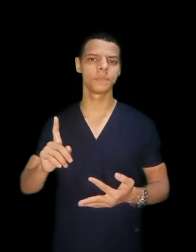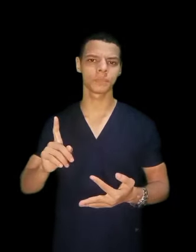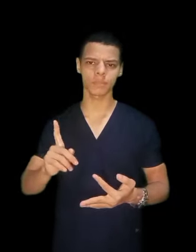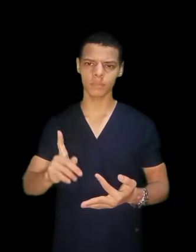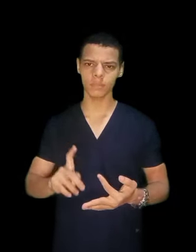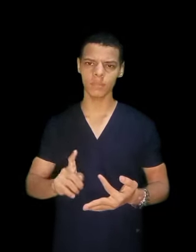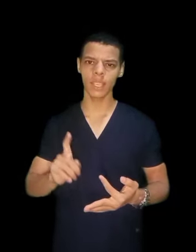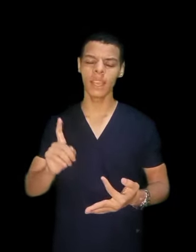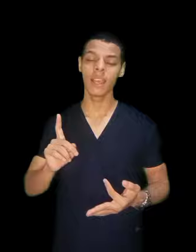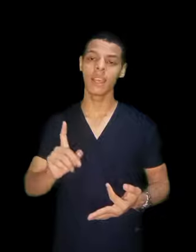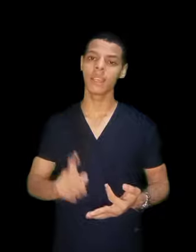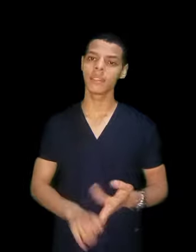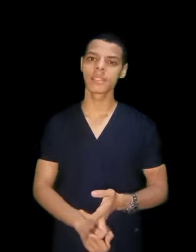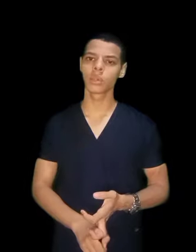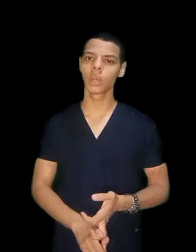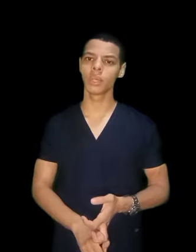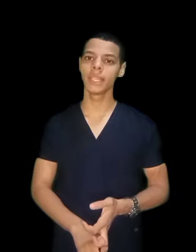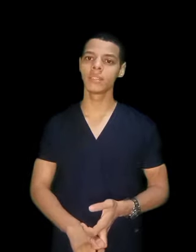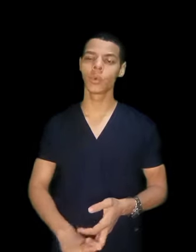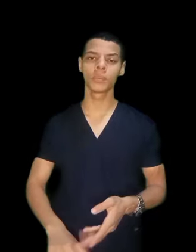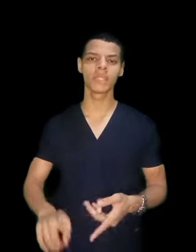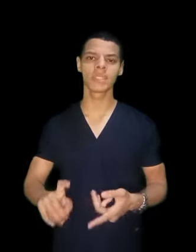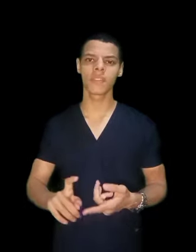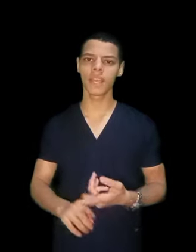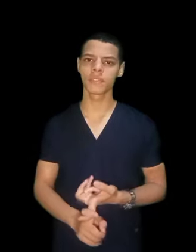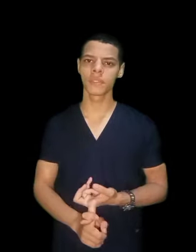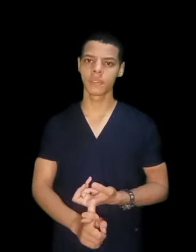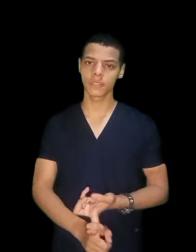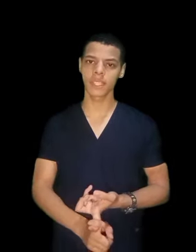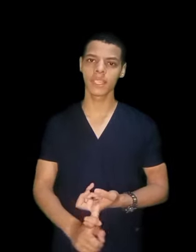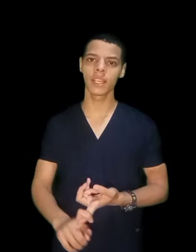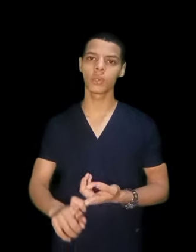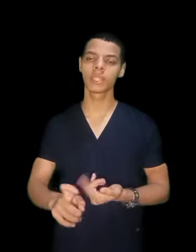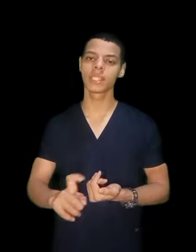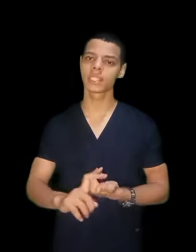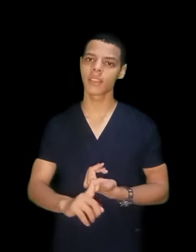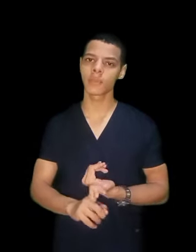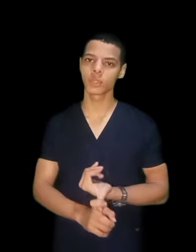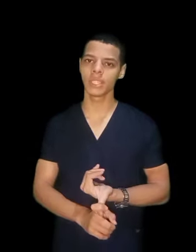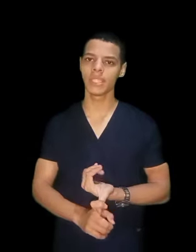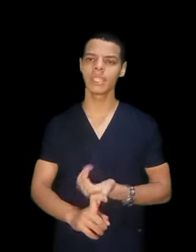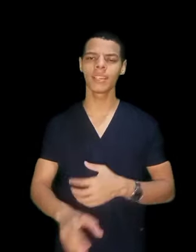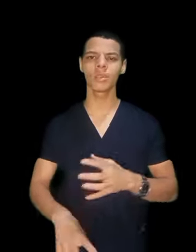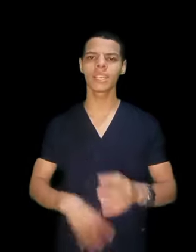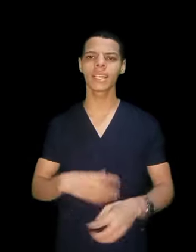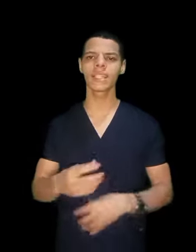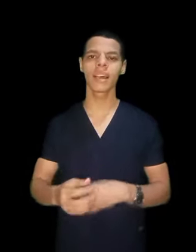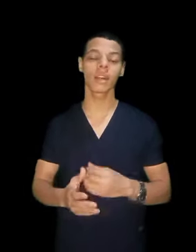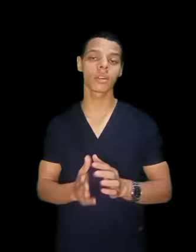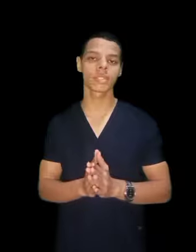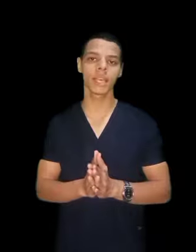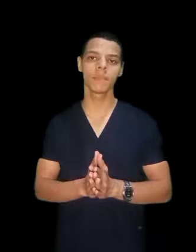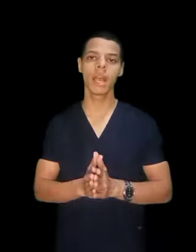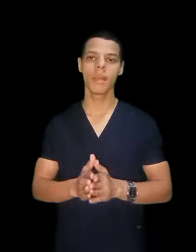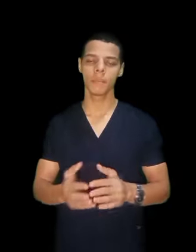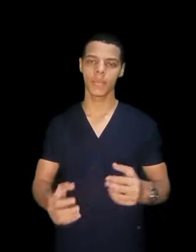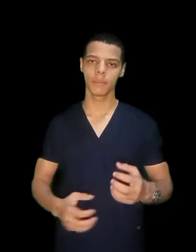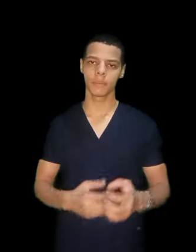نسا وتوليد وبتدرس فهنة نفسية وبتدرسها مسينين انا قلت لها كده على الاقسام يعني